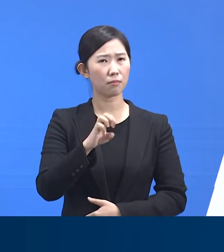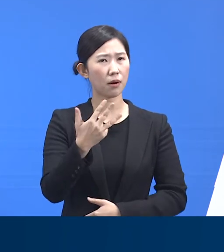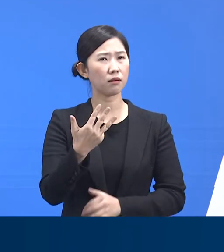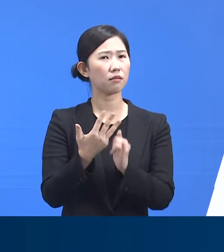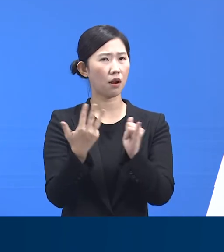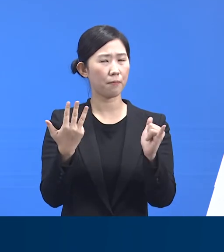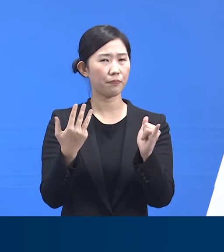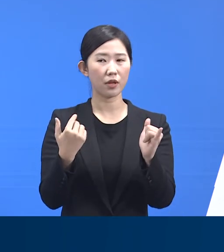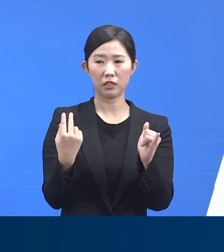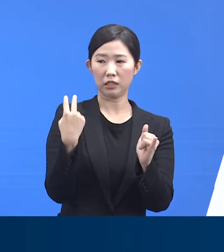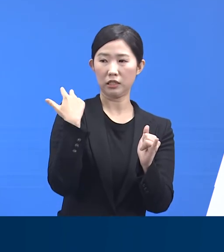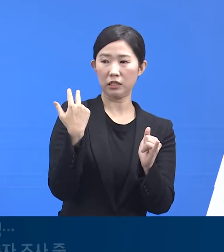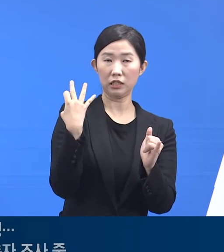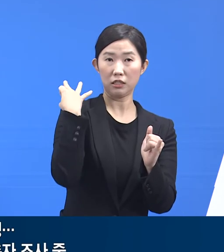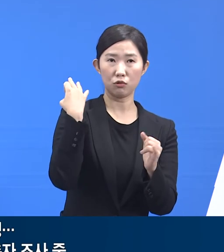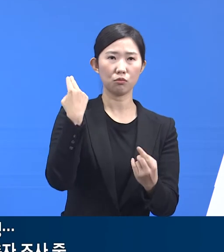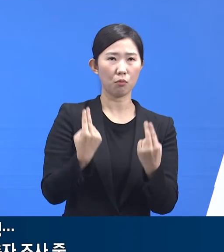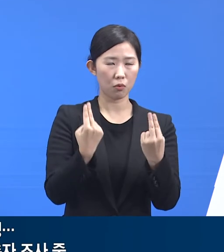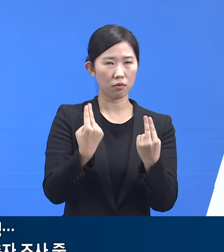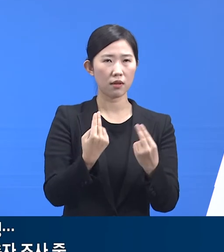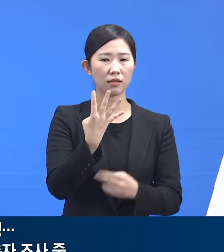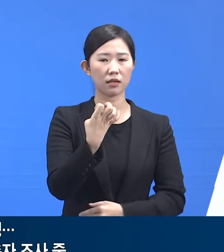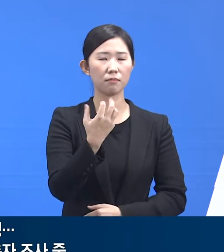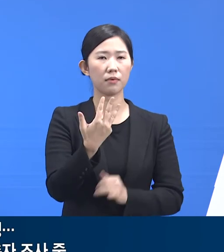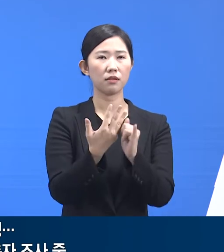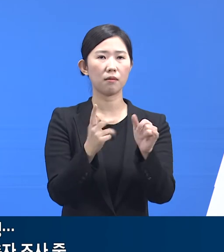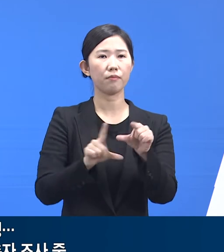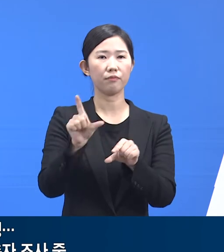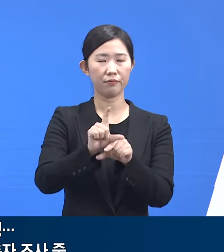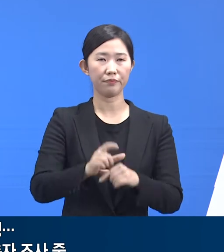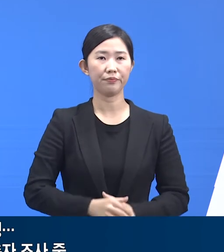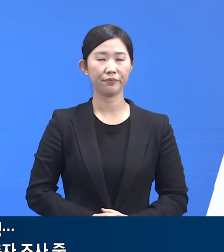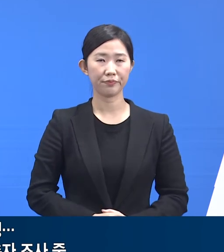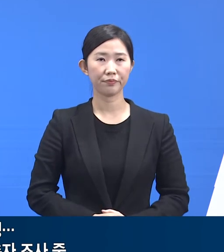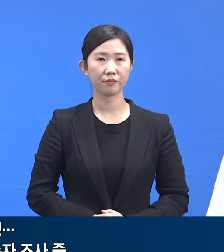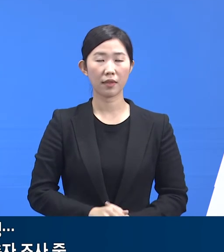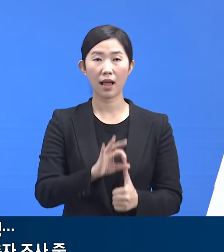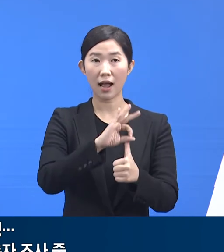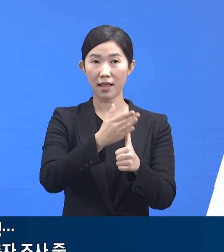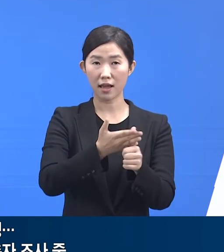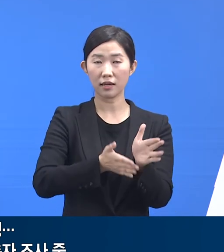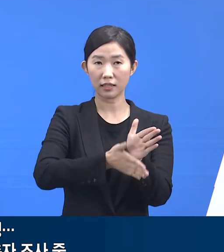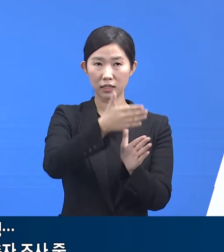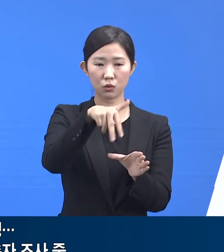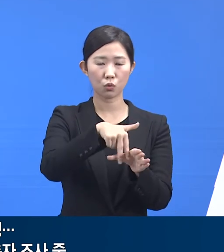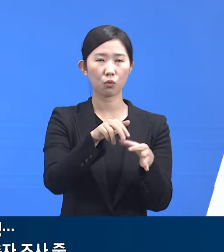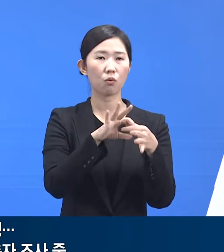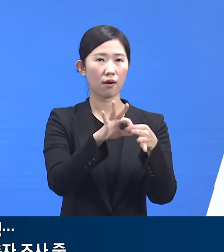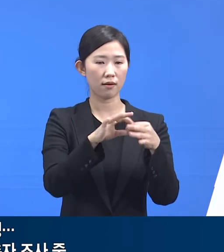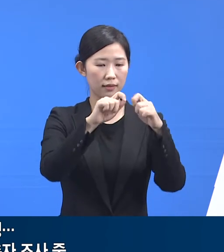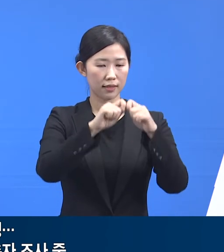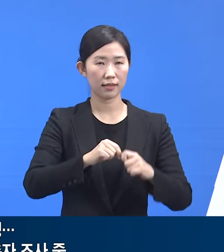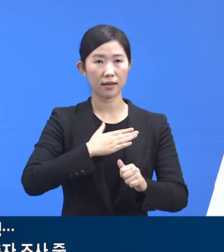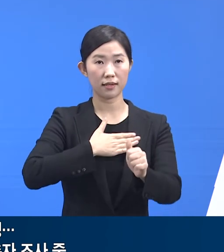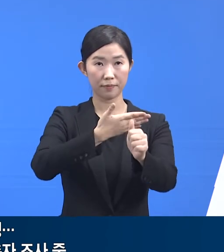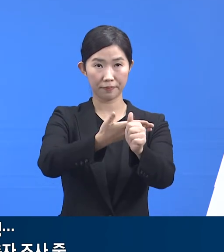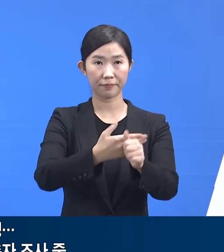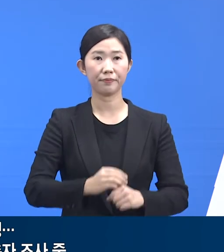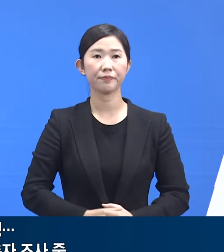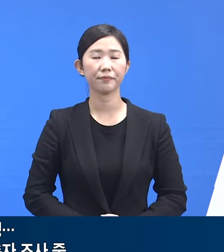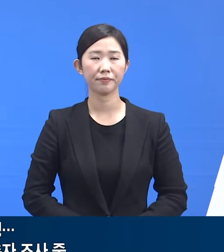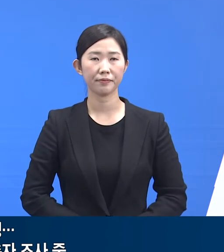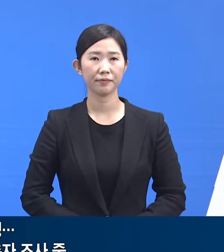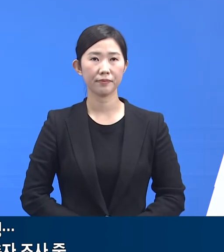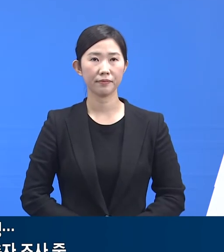다음으로 도내 주요 확진 상황에 대해 말씀드리겠습니다. 먼저 안양시 소재 종교시설 관련 확진 관련 상황입니다.